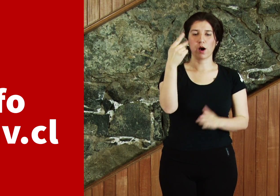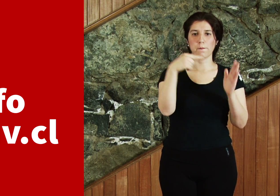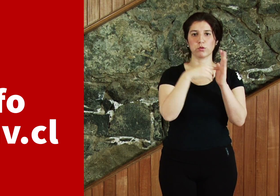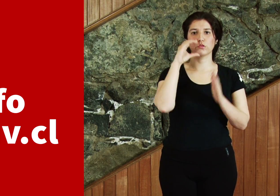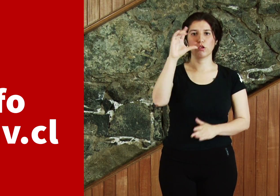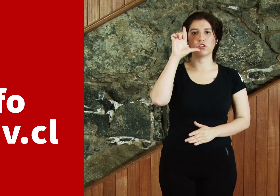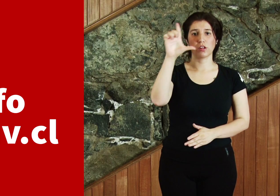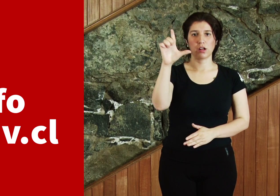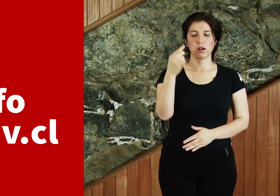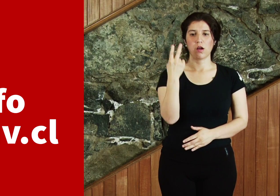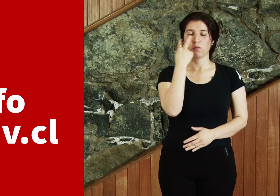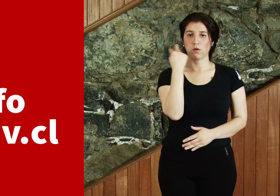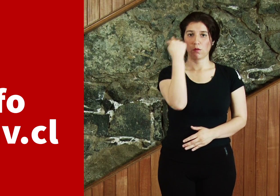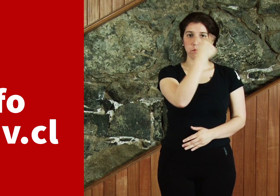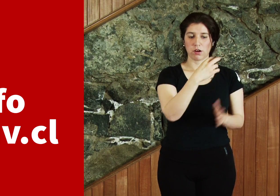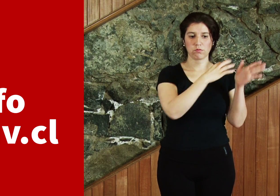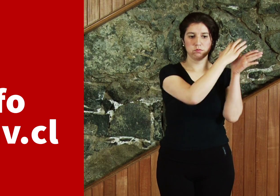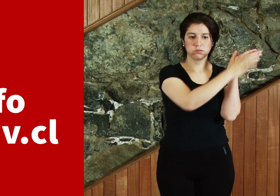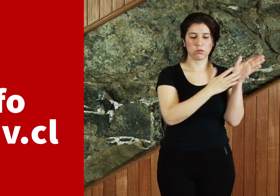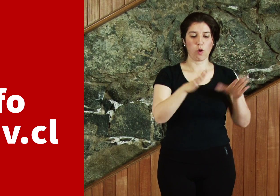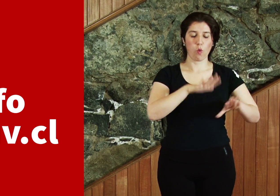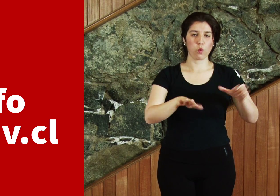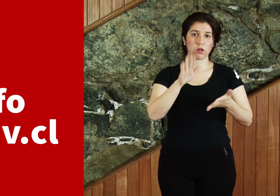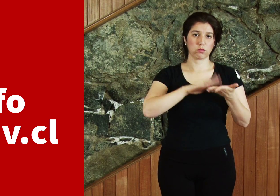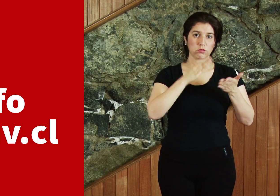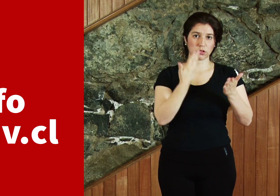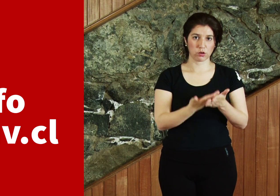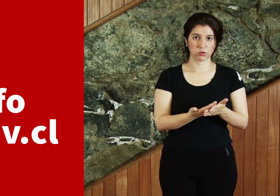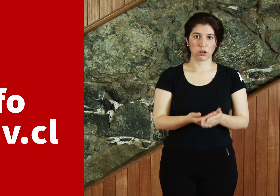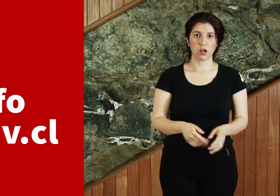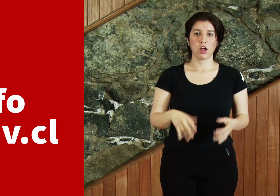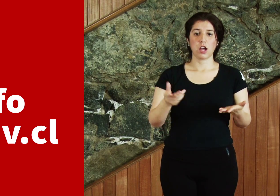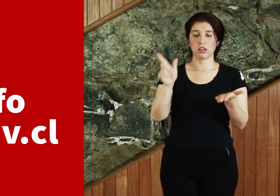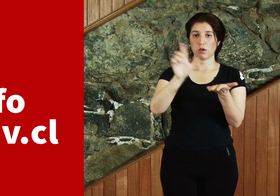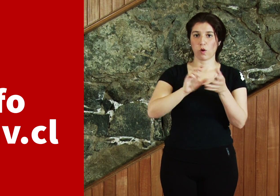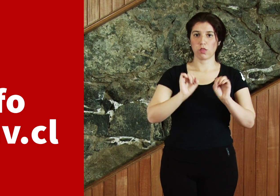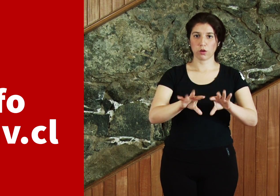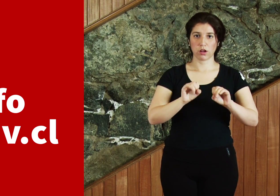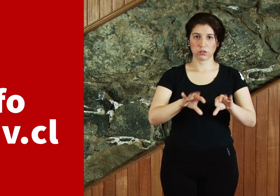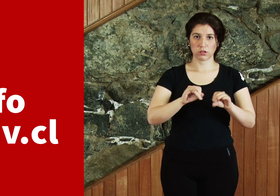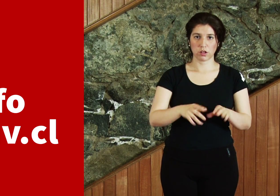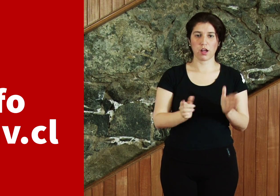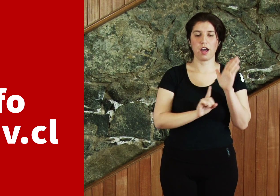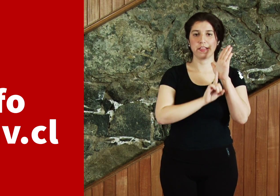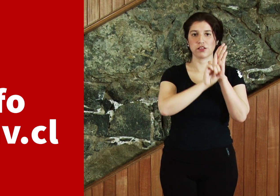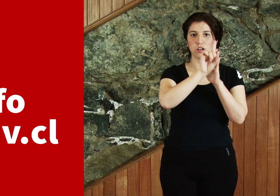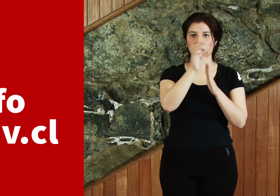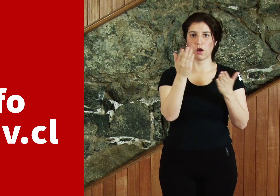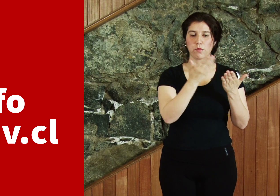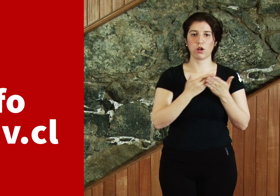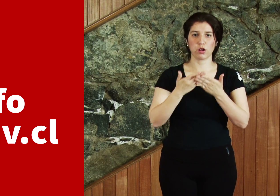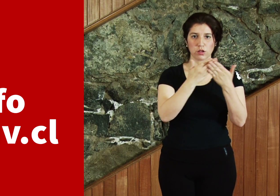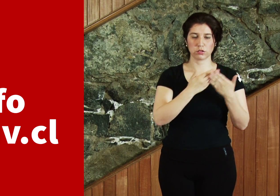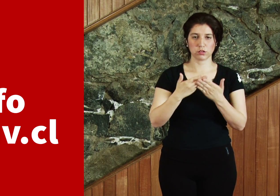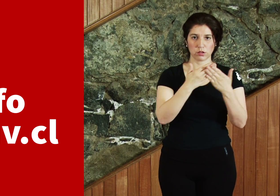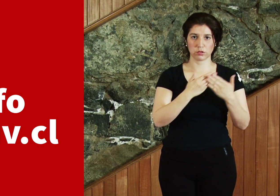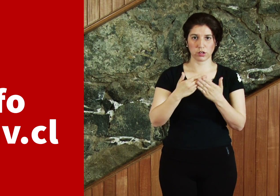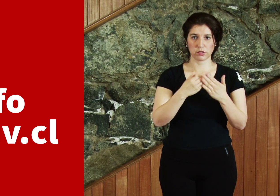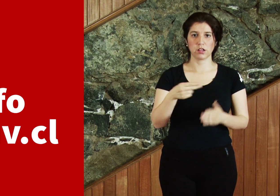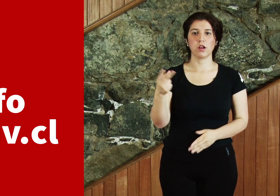Dirígete a la sección Área Promoción de Salud. Este espacio educativo ha sido desarrollado por la Dirección de Asuntos Estudiantiles de la